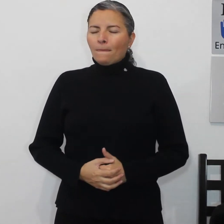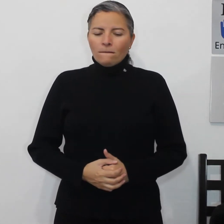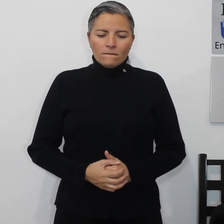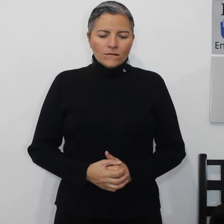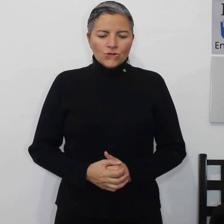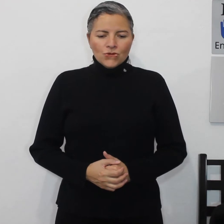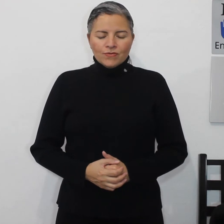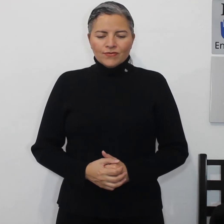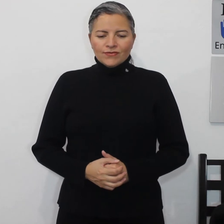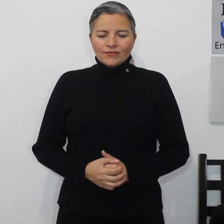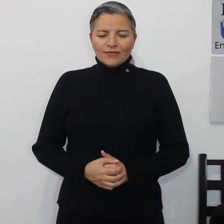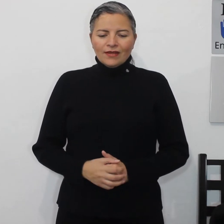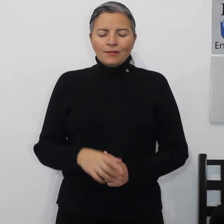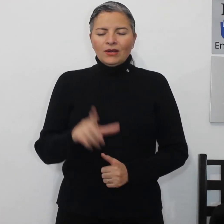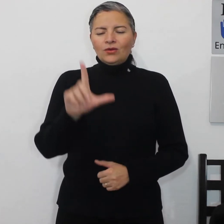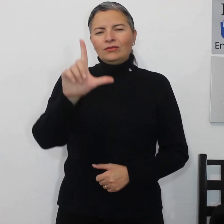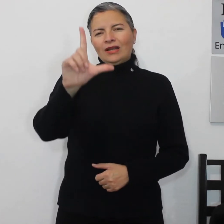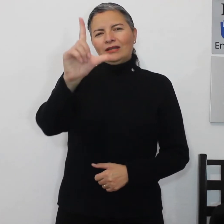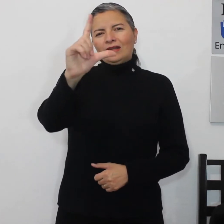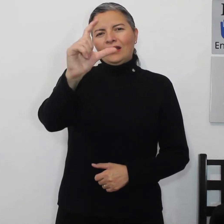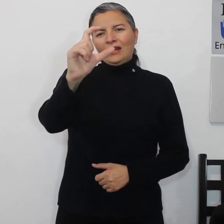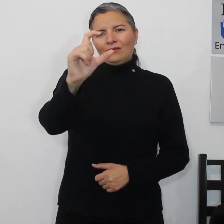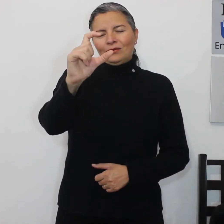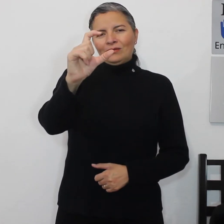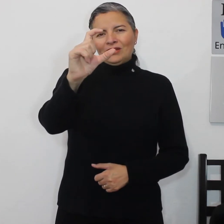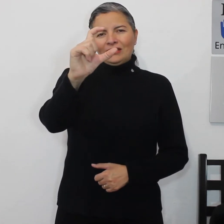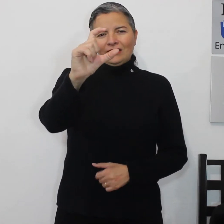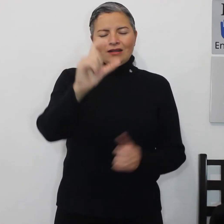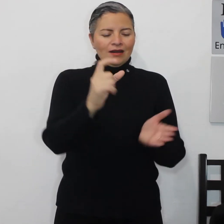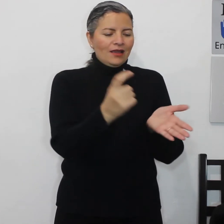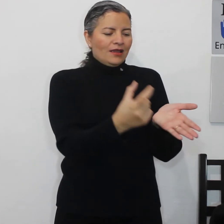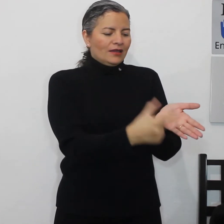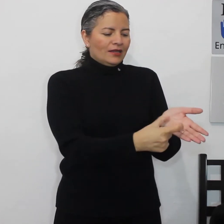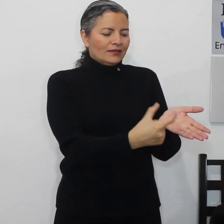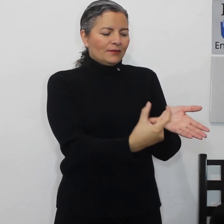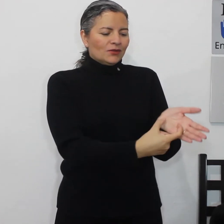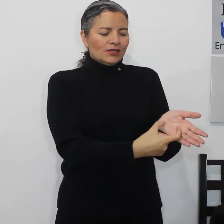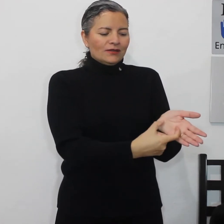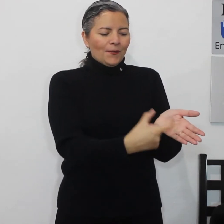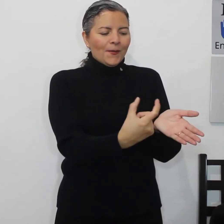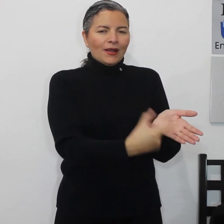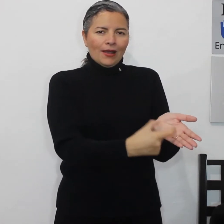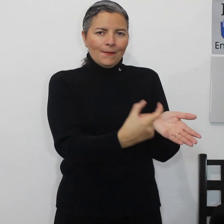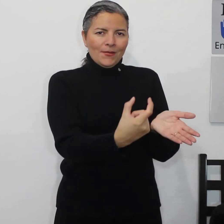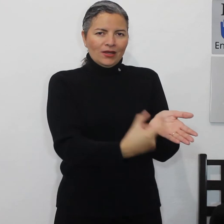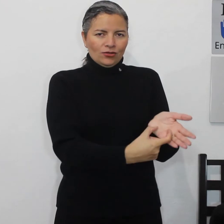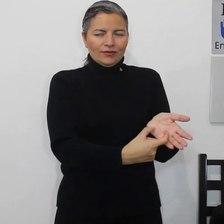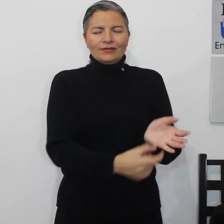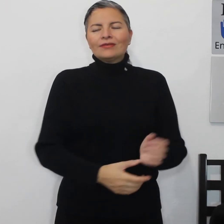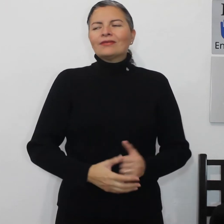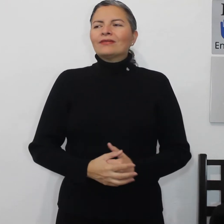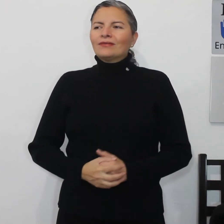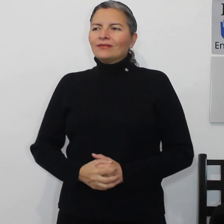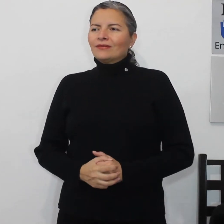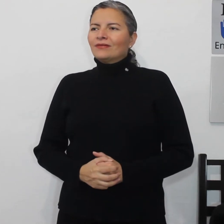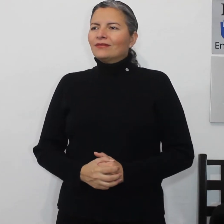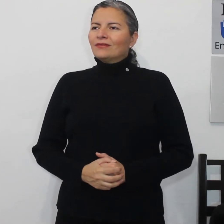camarón camarón camarón la letra E la volvemos a cerrar y hacemos esto camarón agua